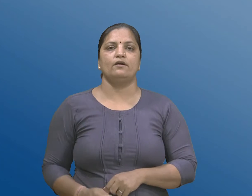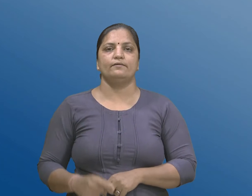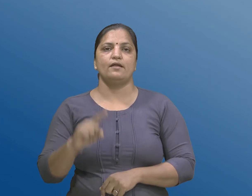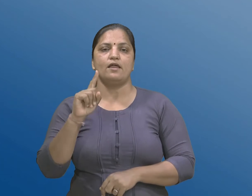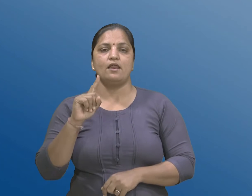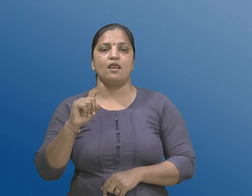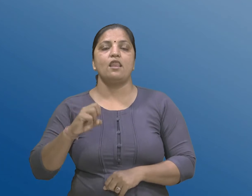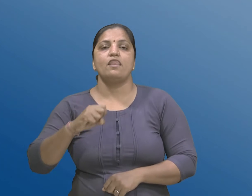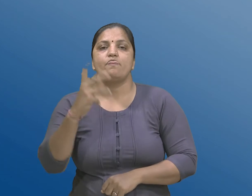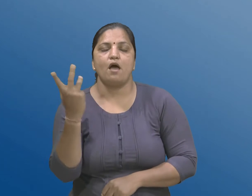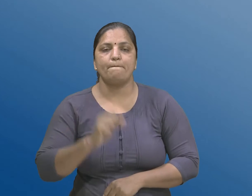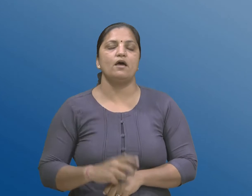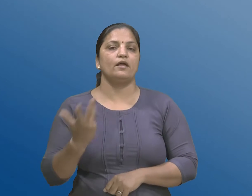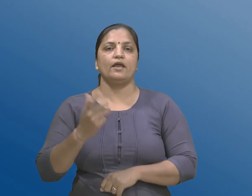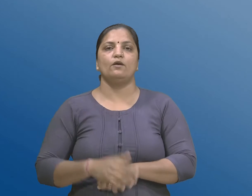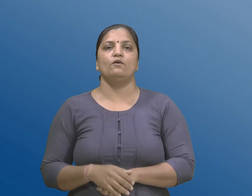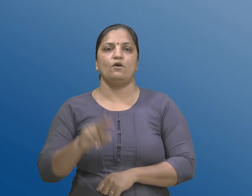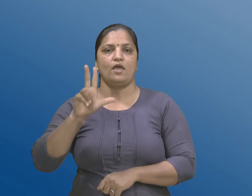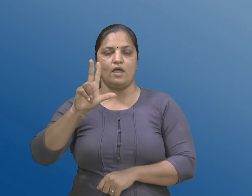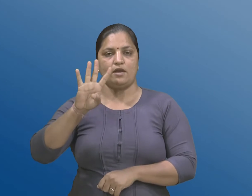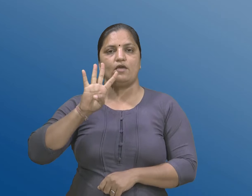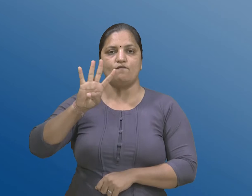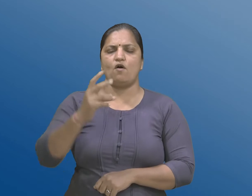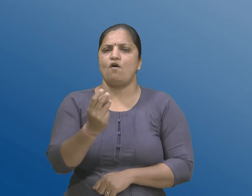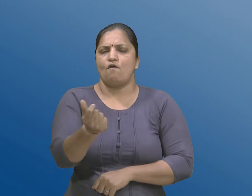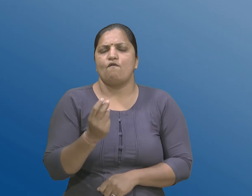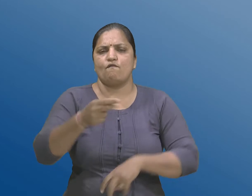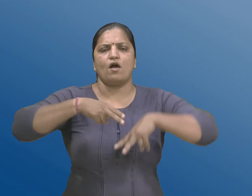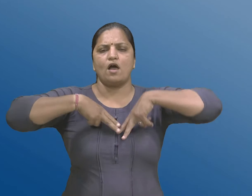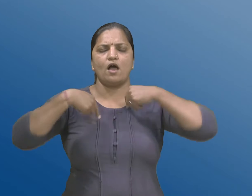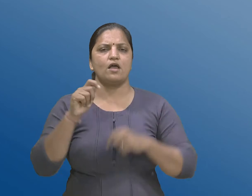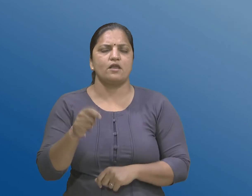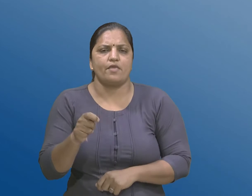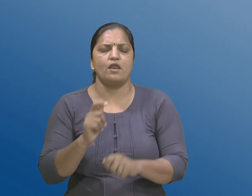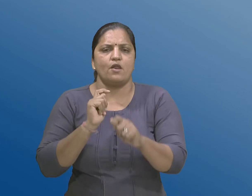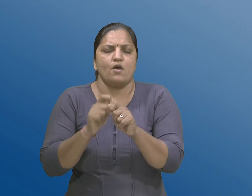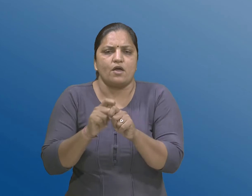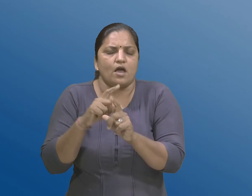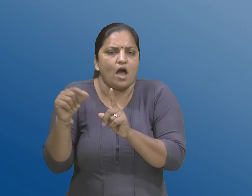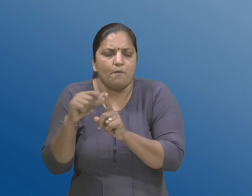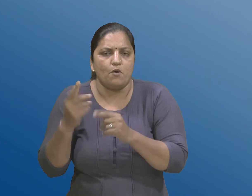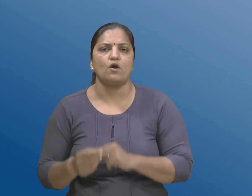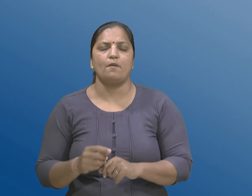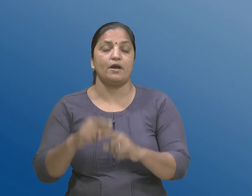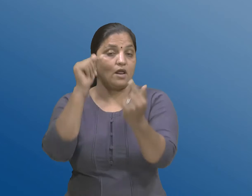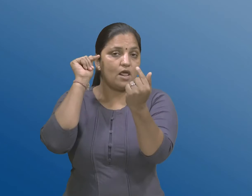जडपी अदालती कारेवाही नो प्रबंद करवाना उद्देश थी राज्यसरकार